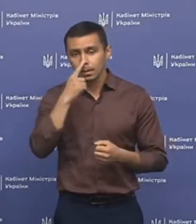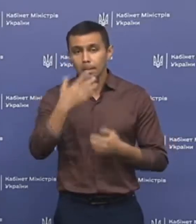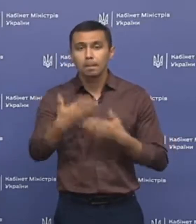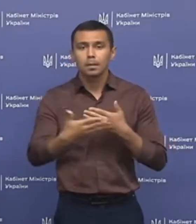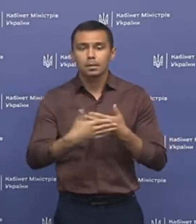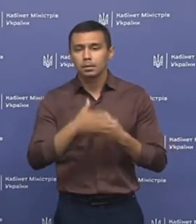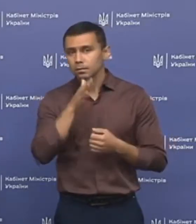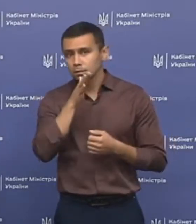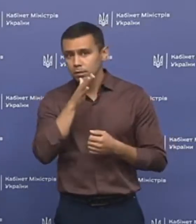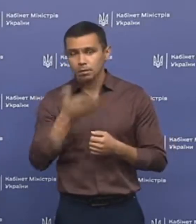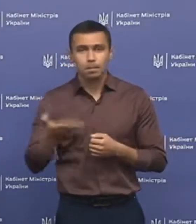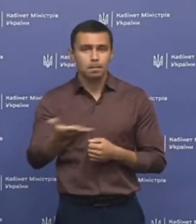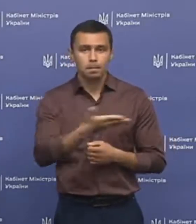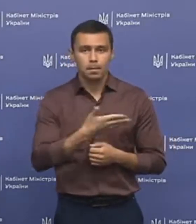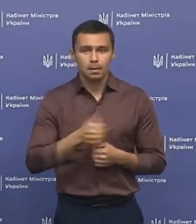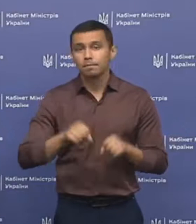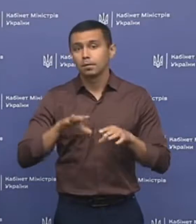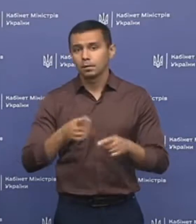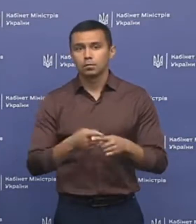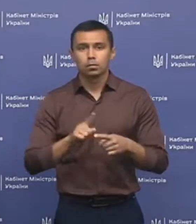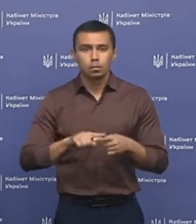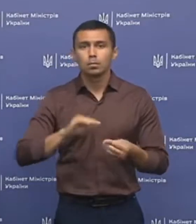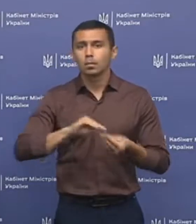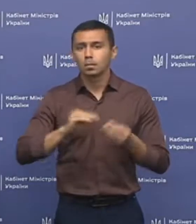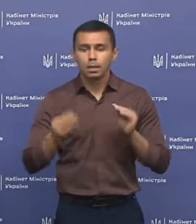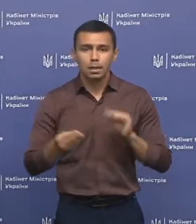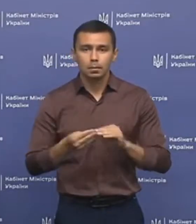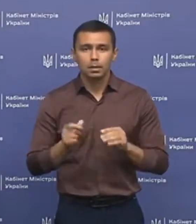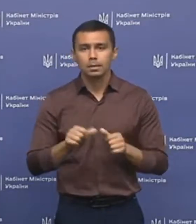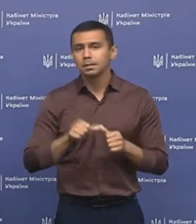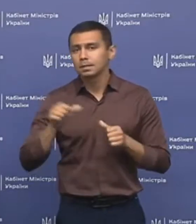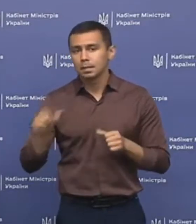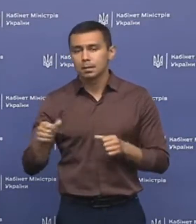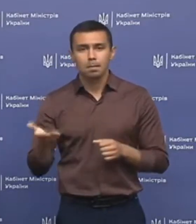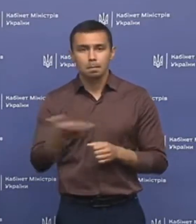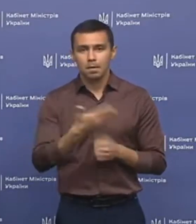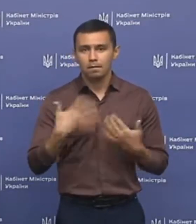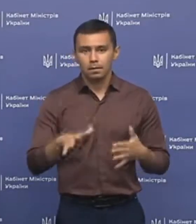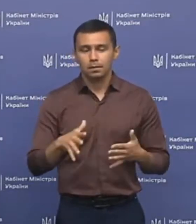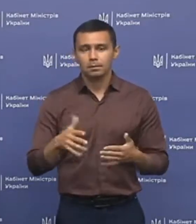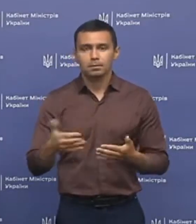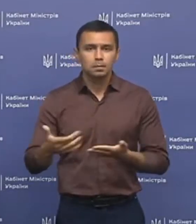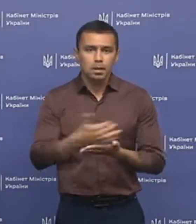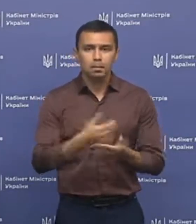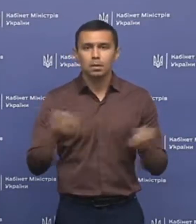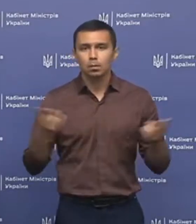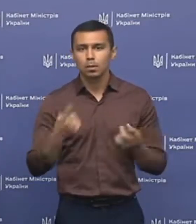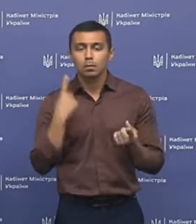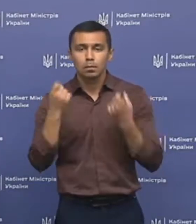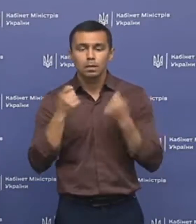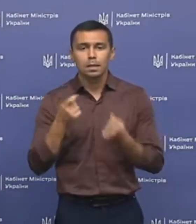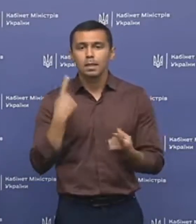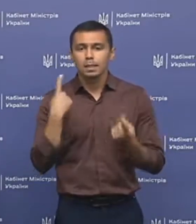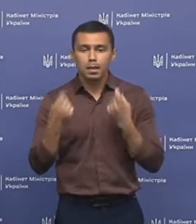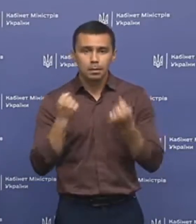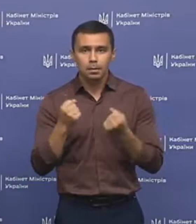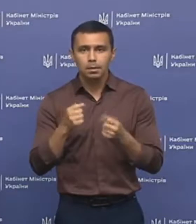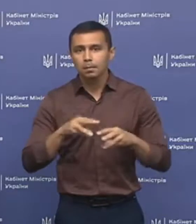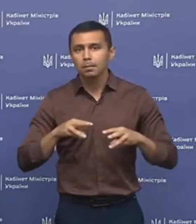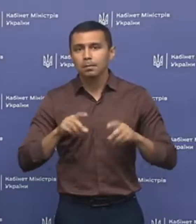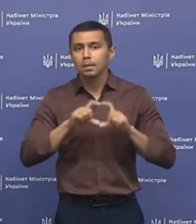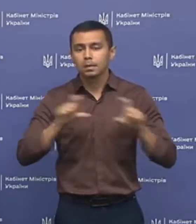що найближчим часом ми вирішимо цю проблему і саме ми вже збираємо необхідну інформацію. За даними